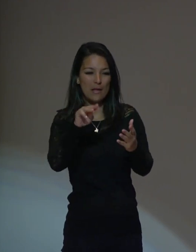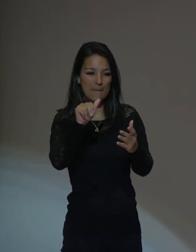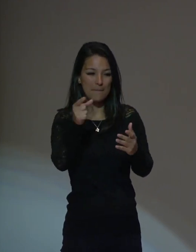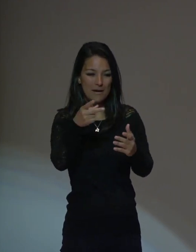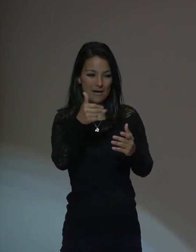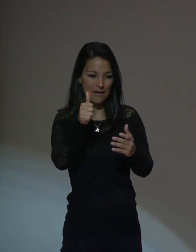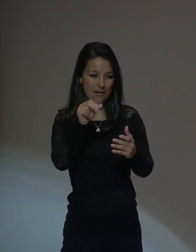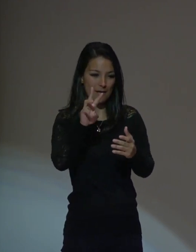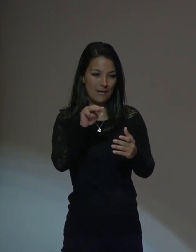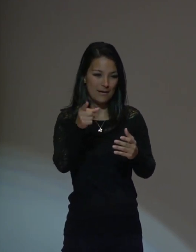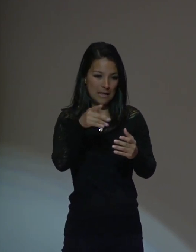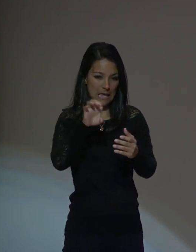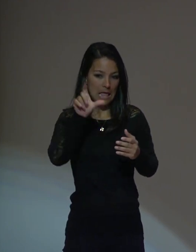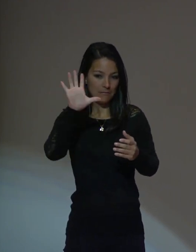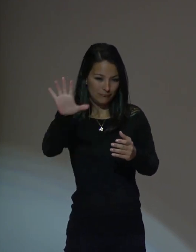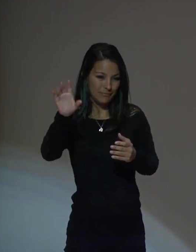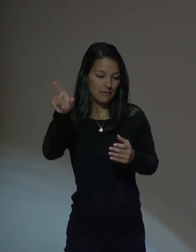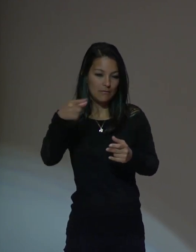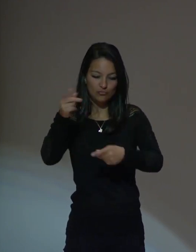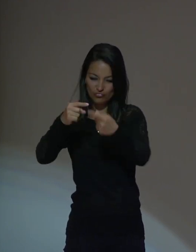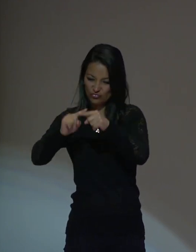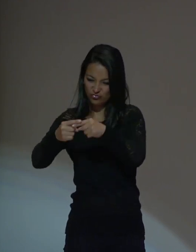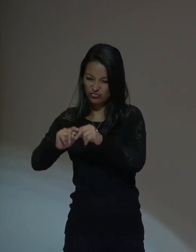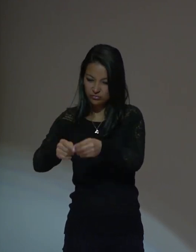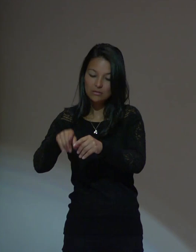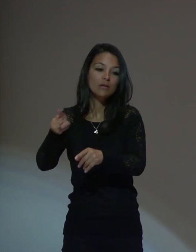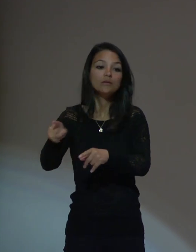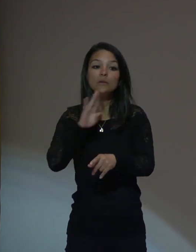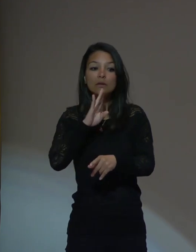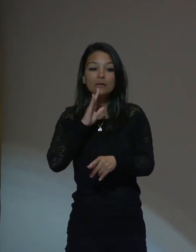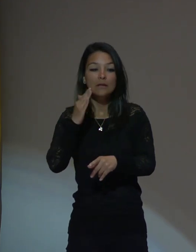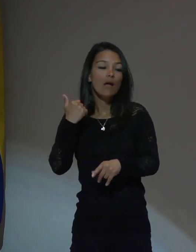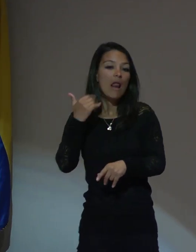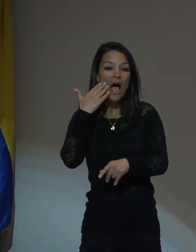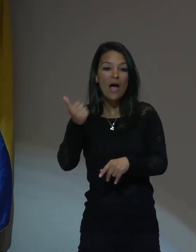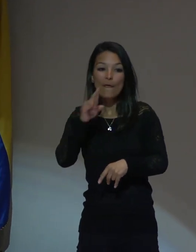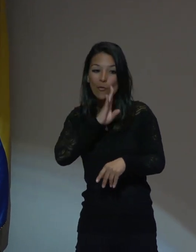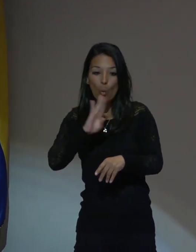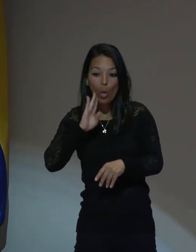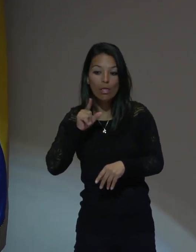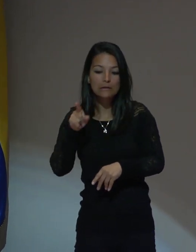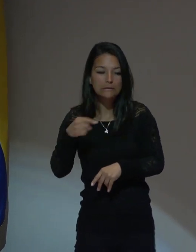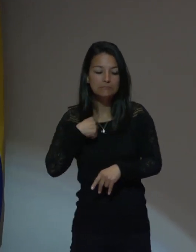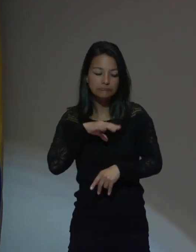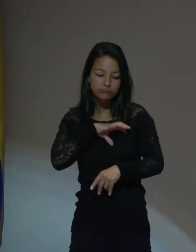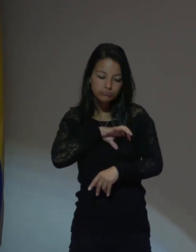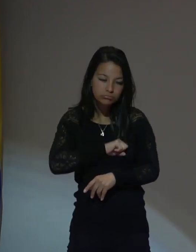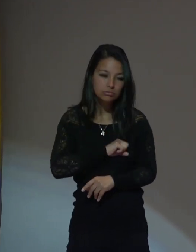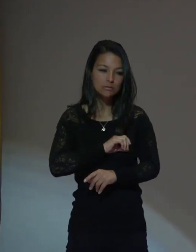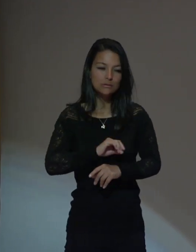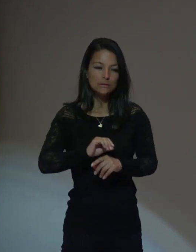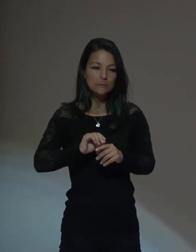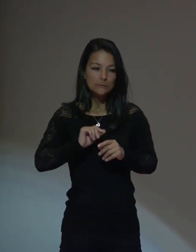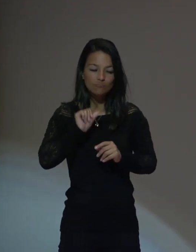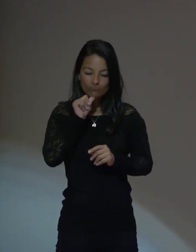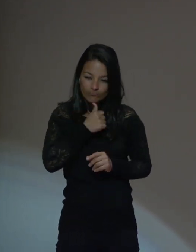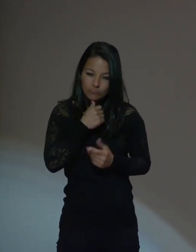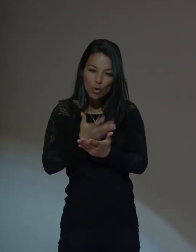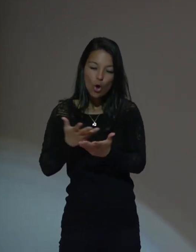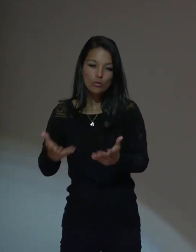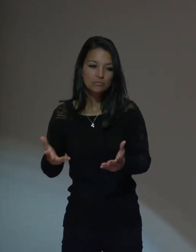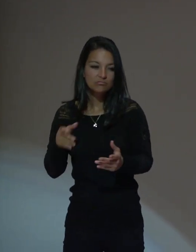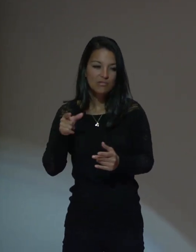mujeres viudas, que en medio de su tristeza y de su dolor decidieron